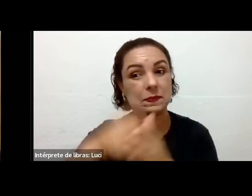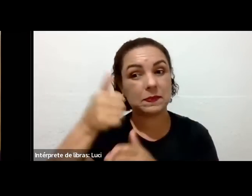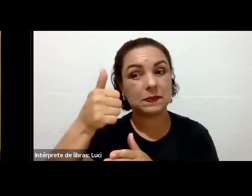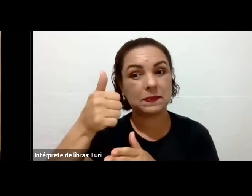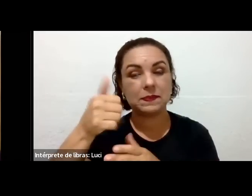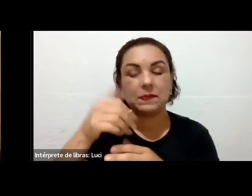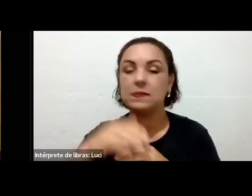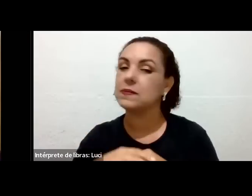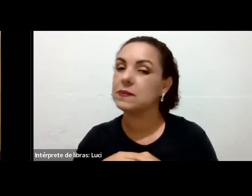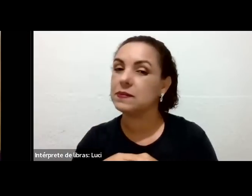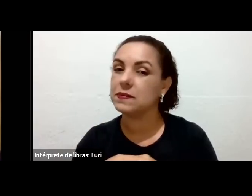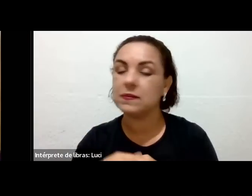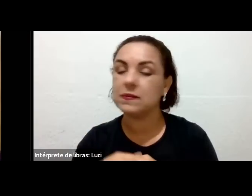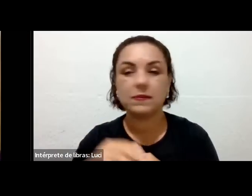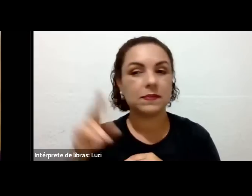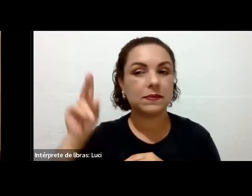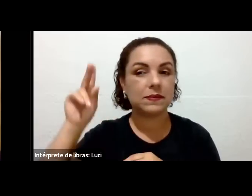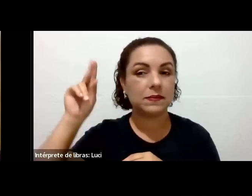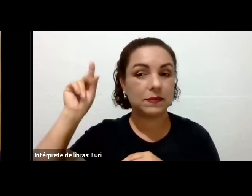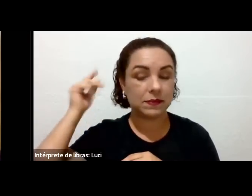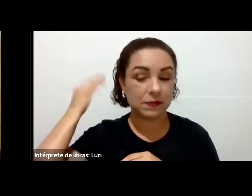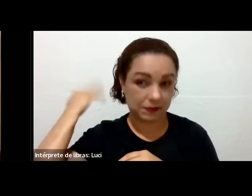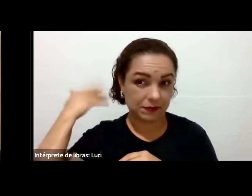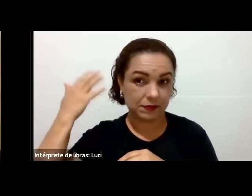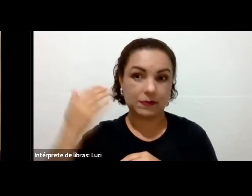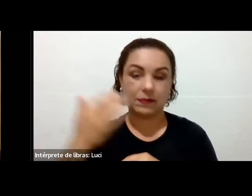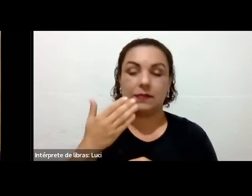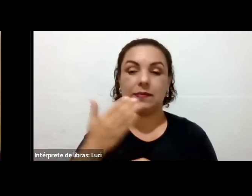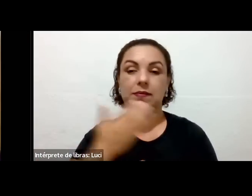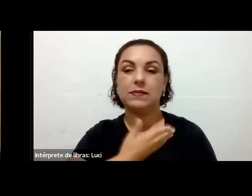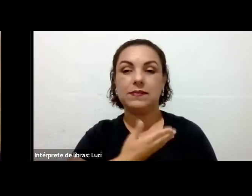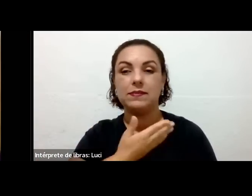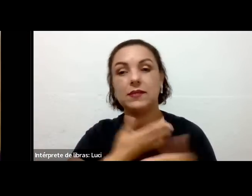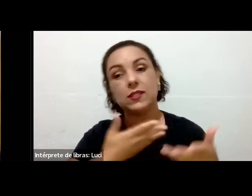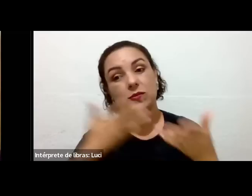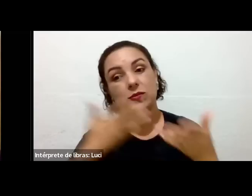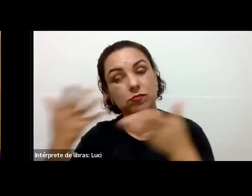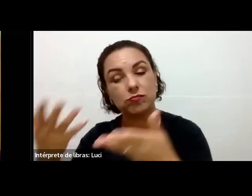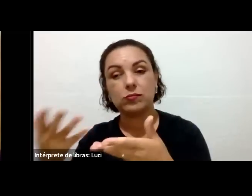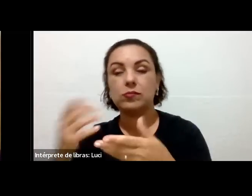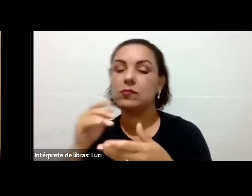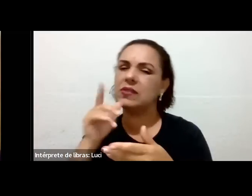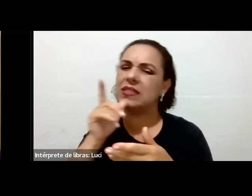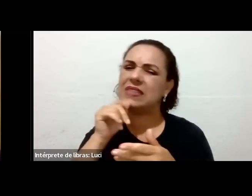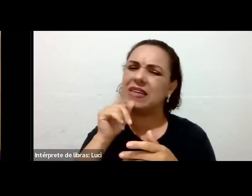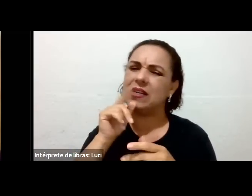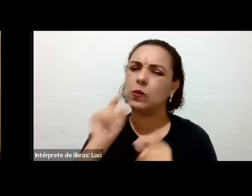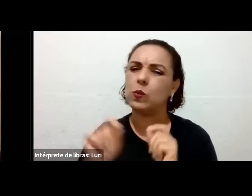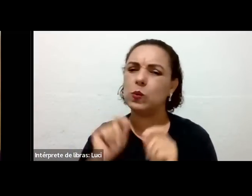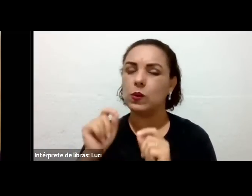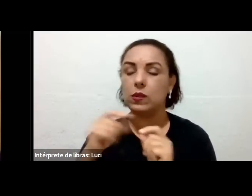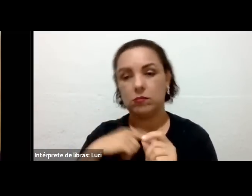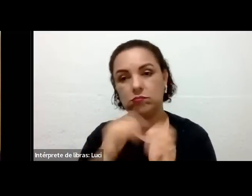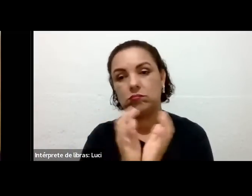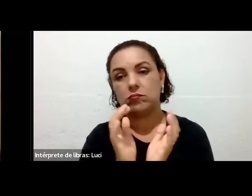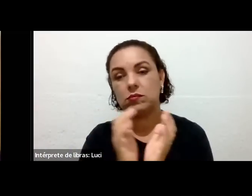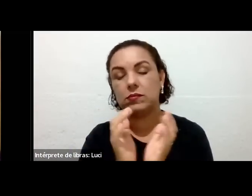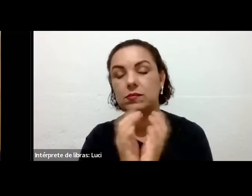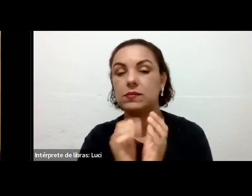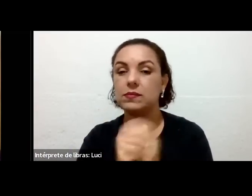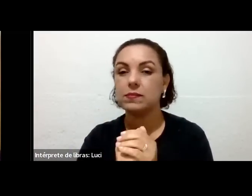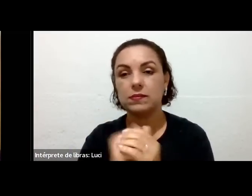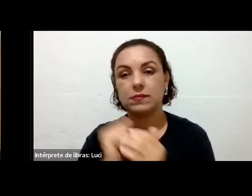há um tempo atrás uma amiga falou da água, mas eu não tinha entrado ainda, aí eu estou num grupo lá e o pessoal postou e eu acabei